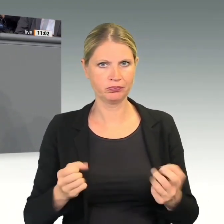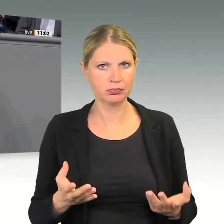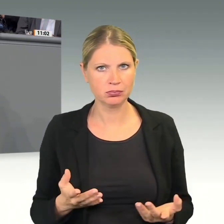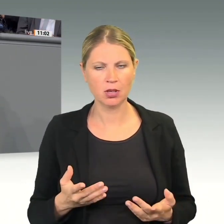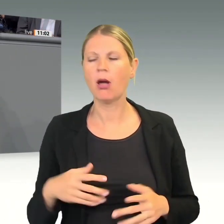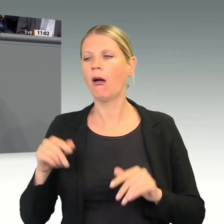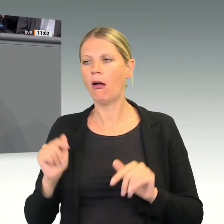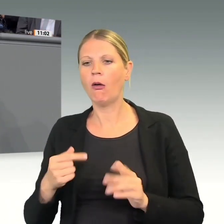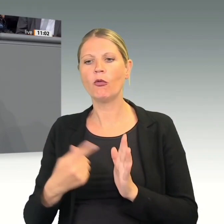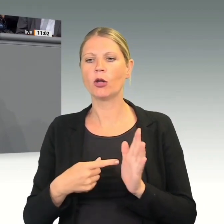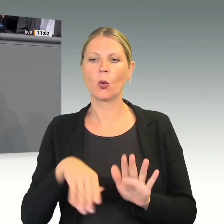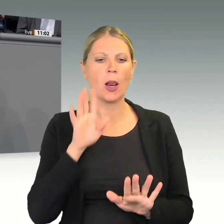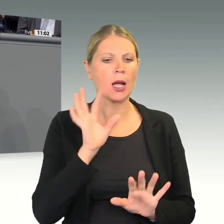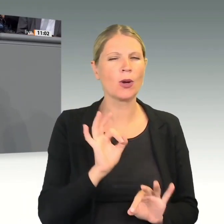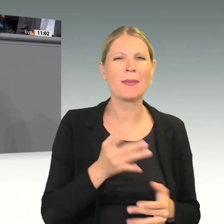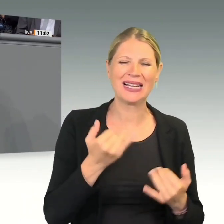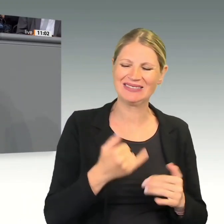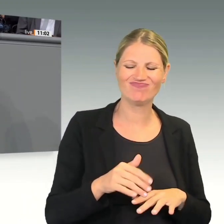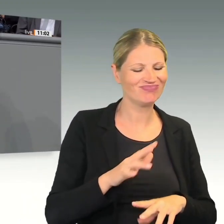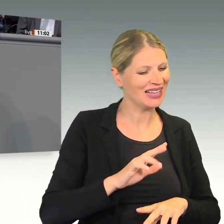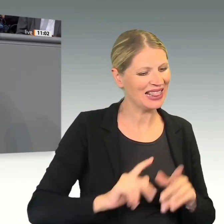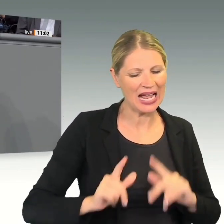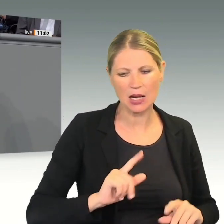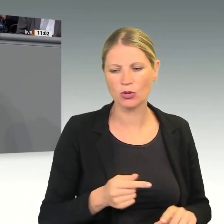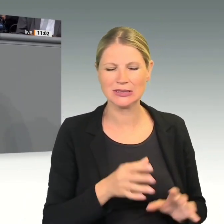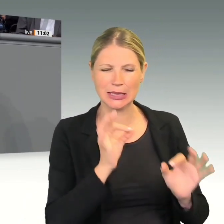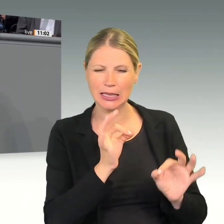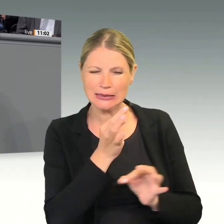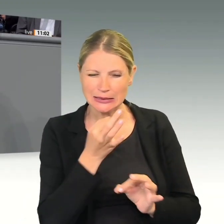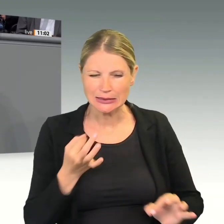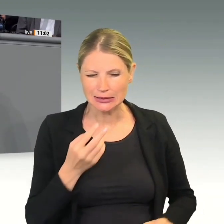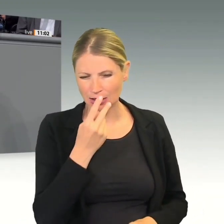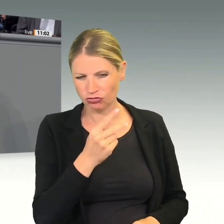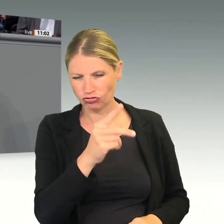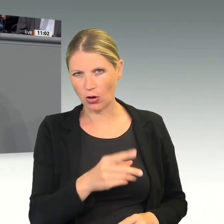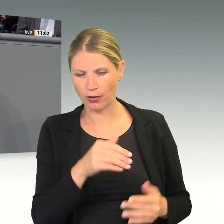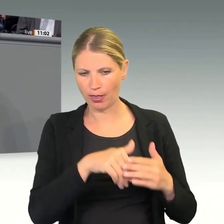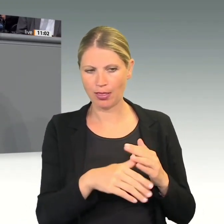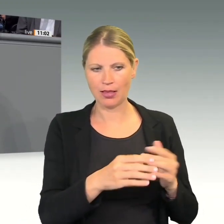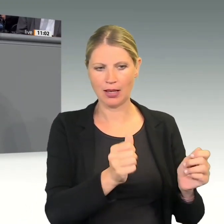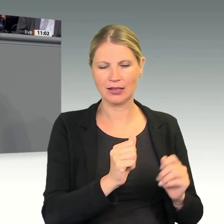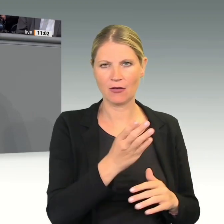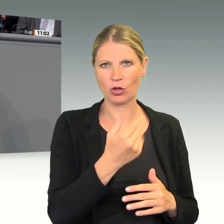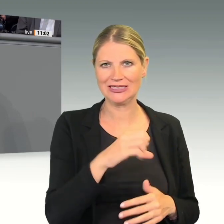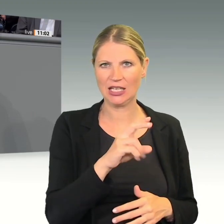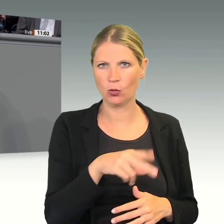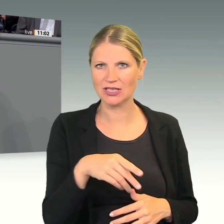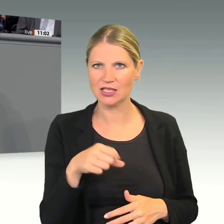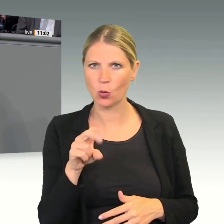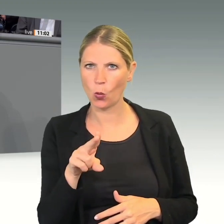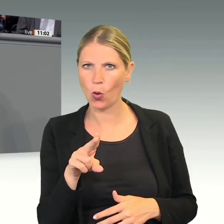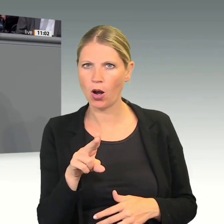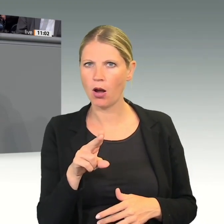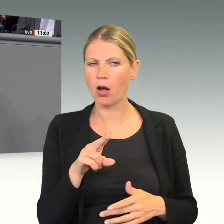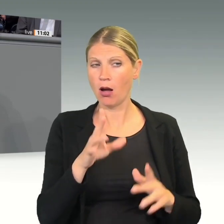bei CDU und CSU mittlerweile ganz genau hinschauen, ob hier wirklich bürgerlich-konservative Ziele verfolgt werden oder